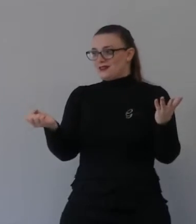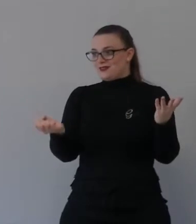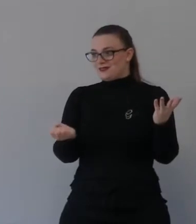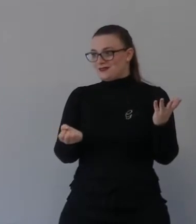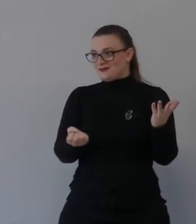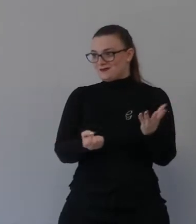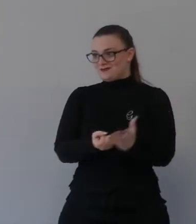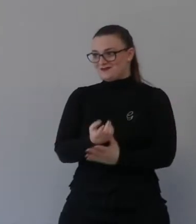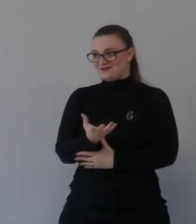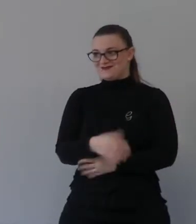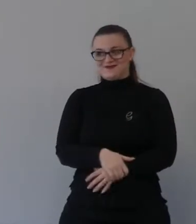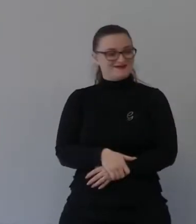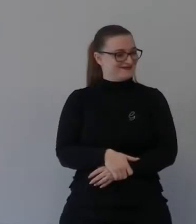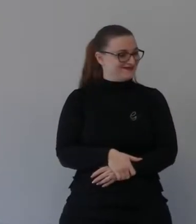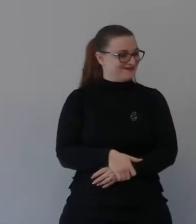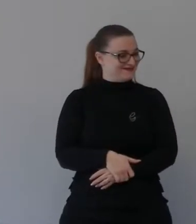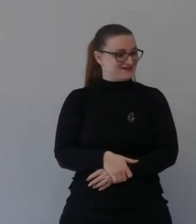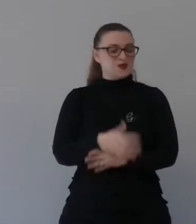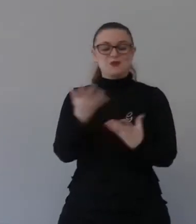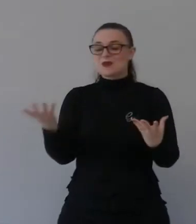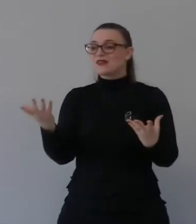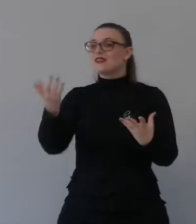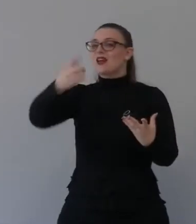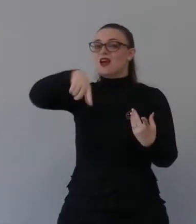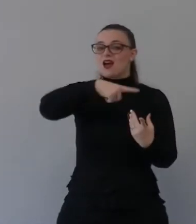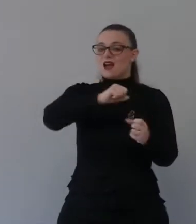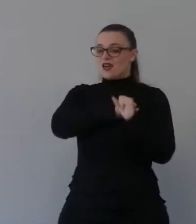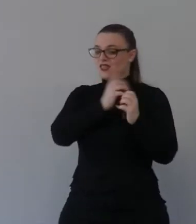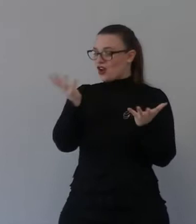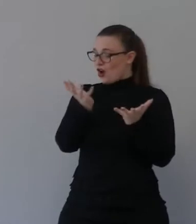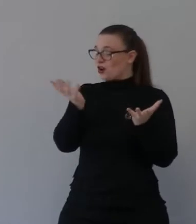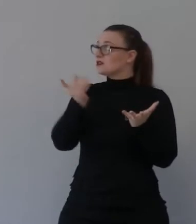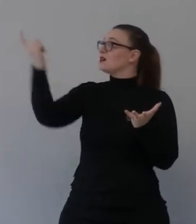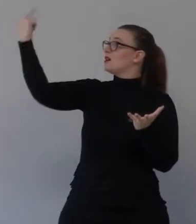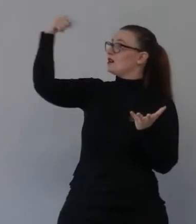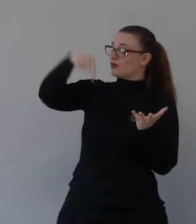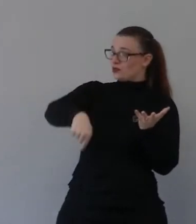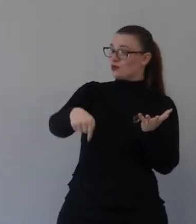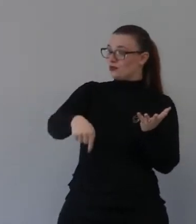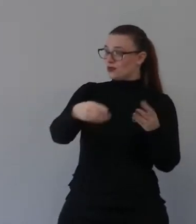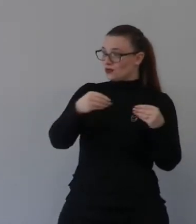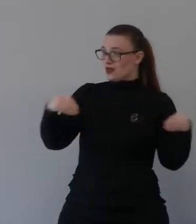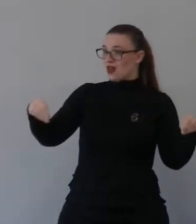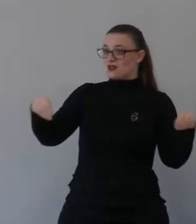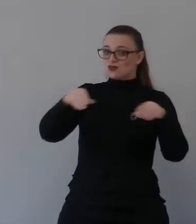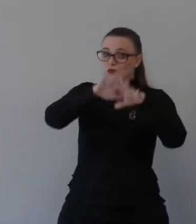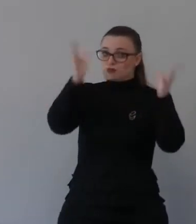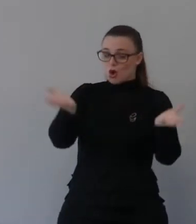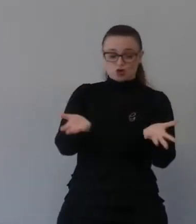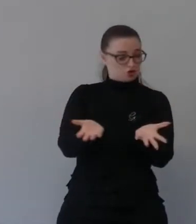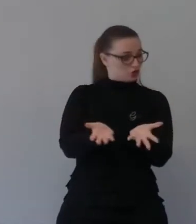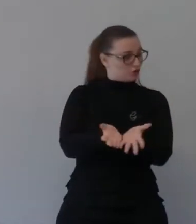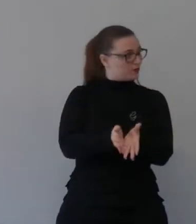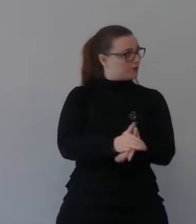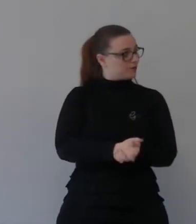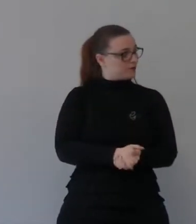creduto in Dio è sceso dal cielo verso terra se tu credi che Gesù è